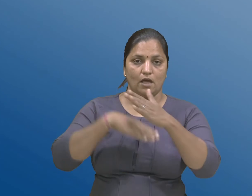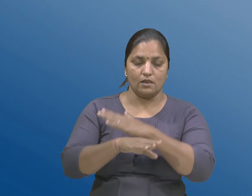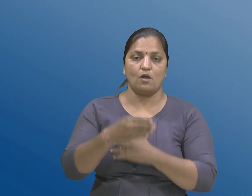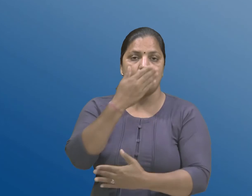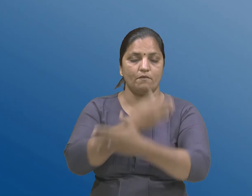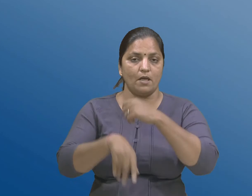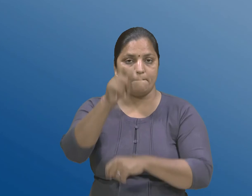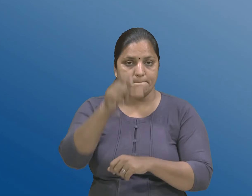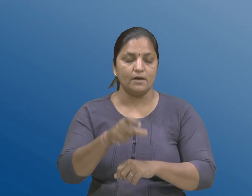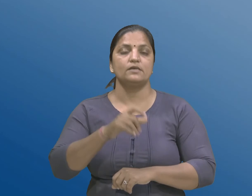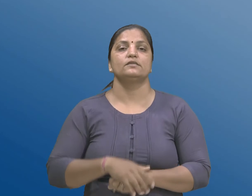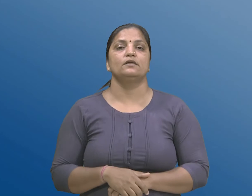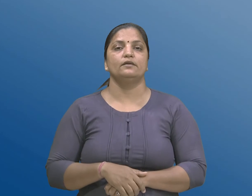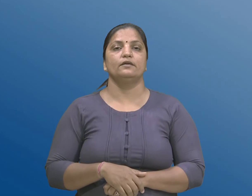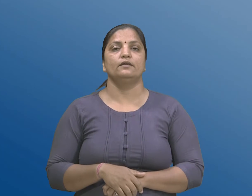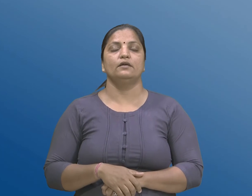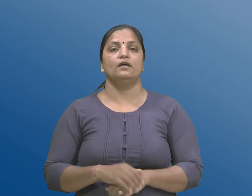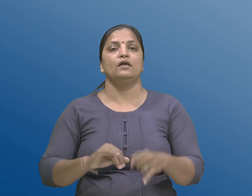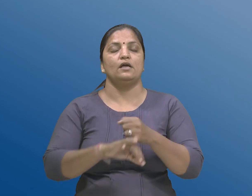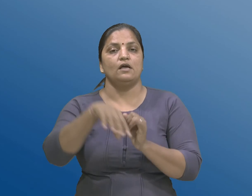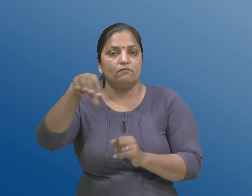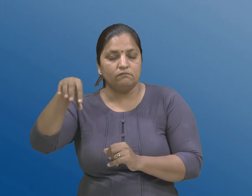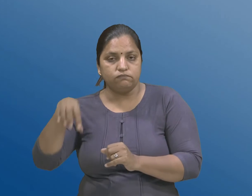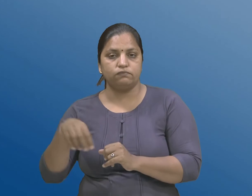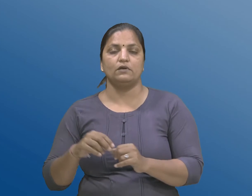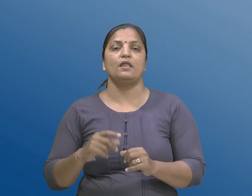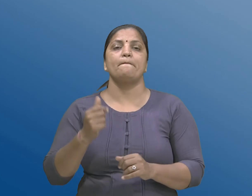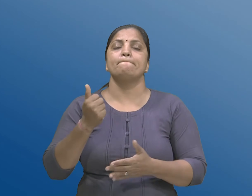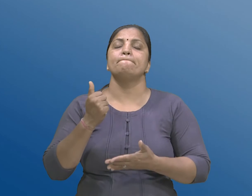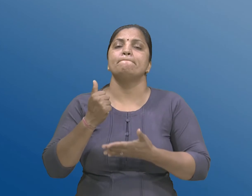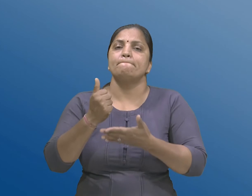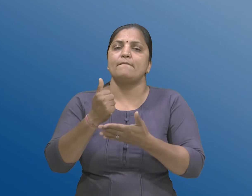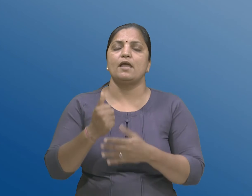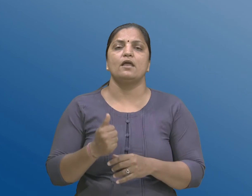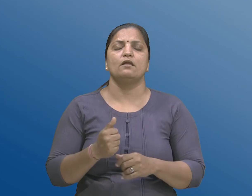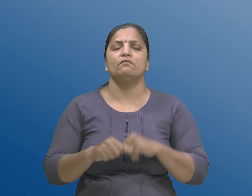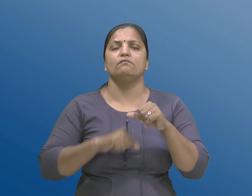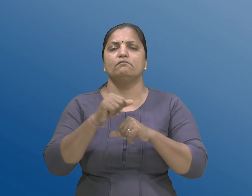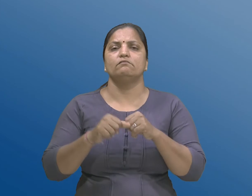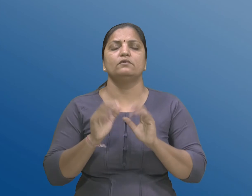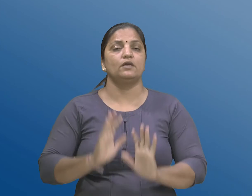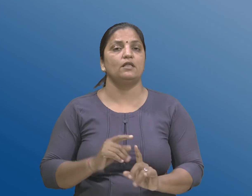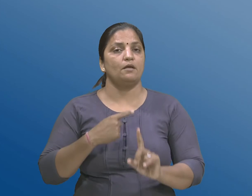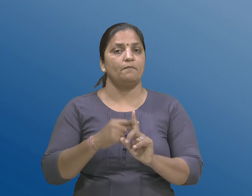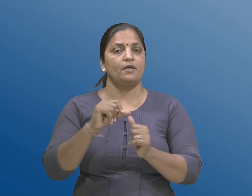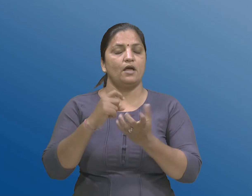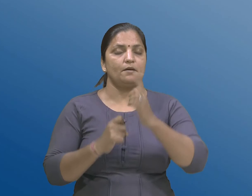माटे नी राज्य निदिनी रचना करवानी रीत अने पेटा खंड बे हिठळ राज्य निदिना नाना